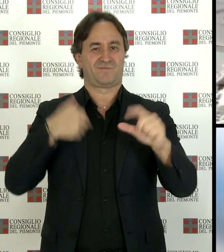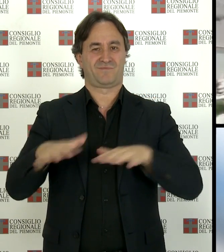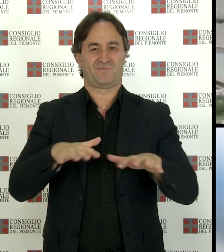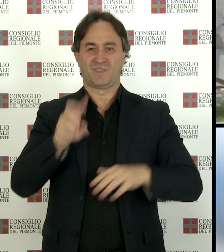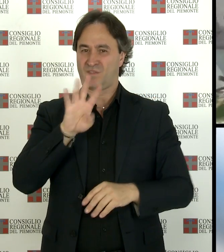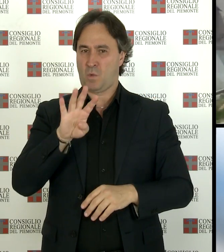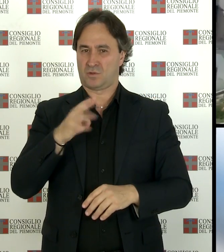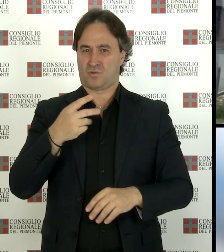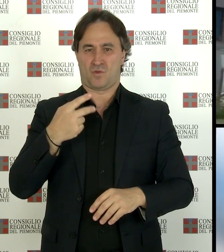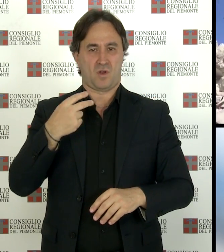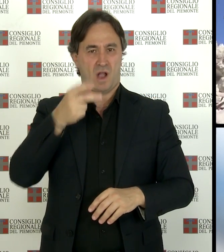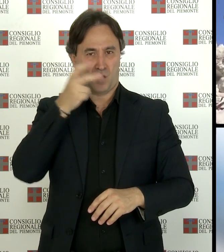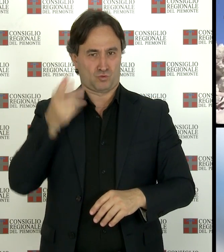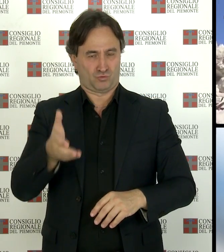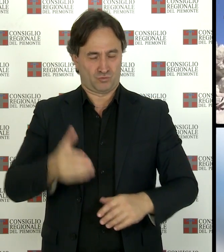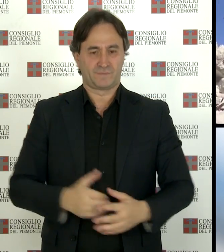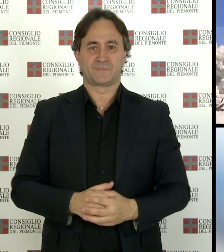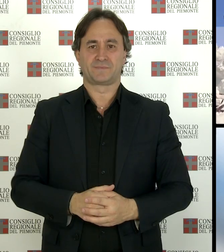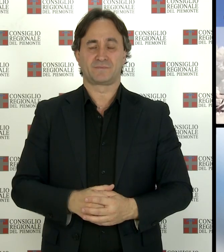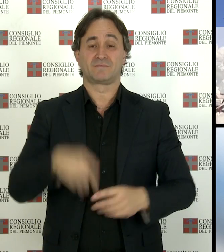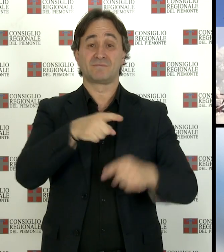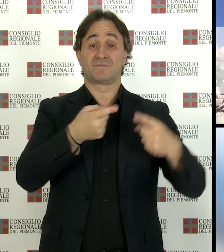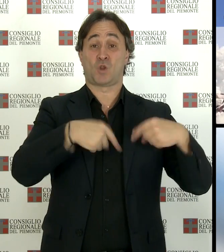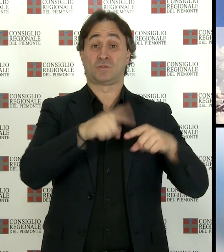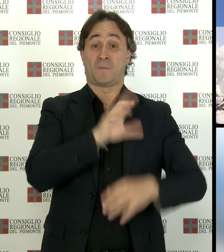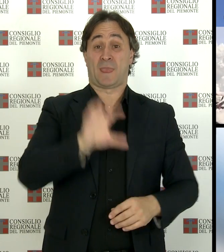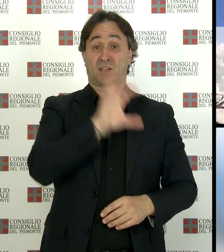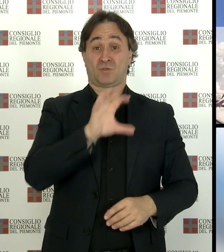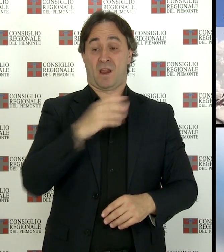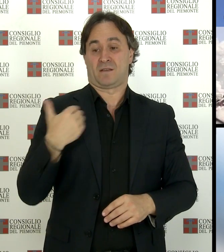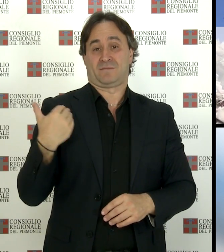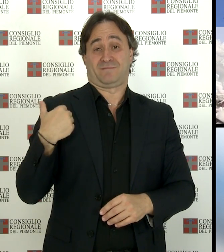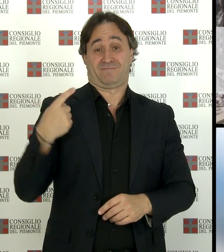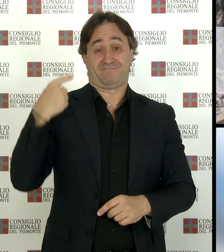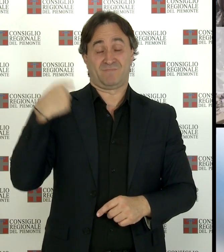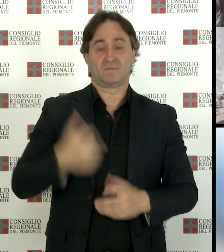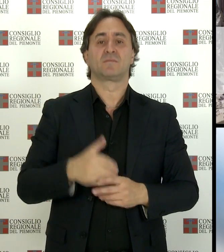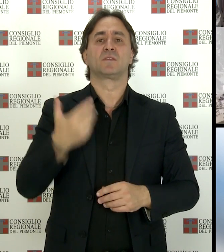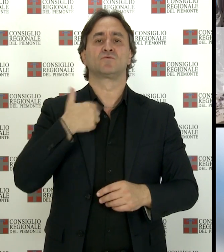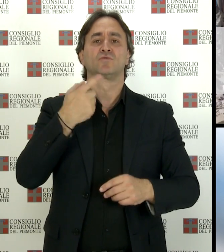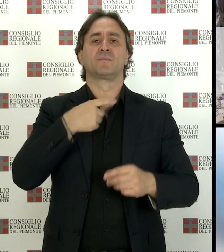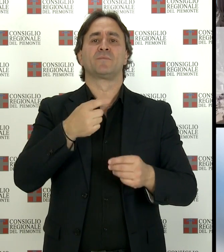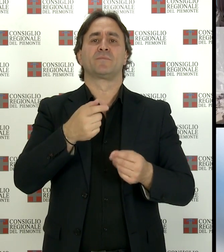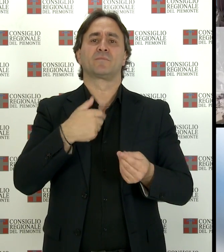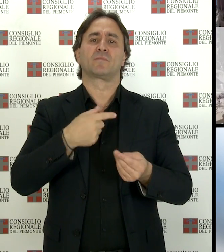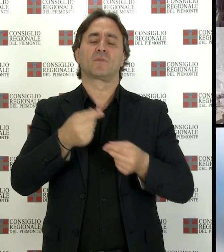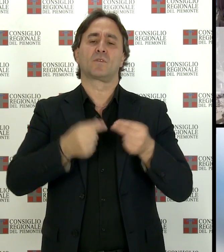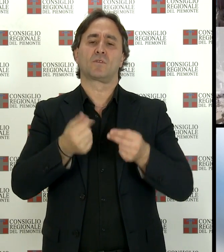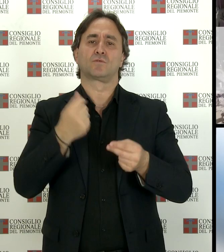il consiglio regionale ha istituito nei giorni scorsi un conto corrente postale per rendere possibile un gesto concreto